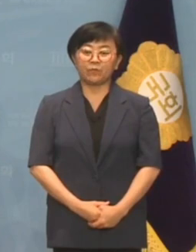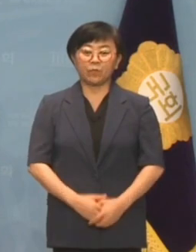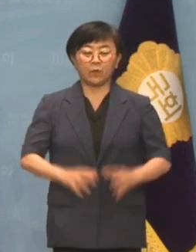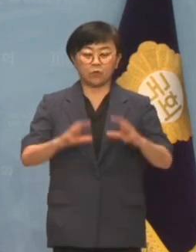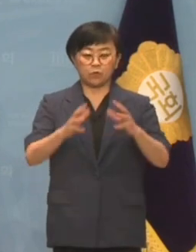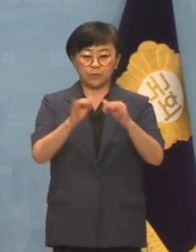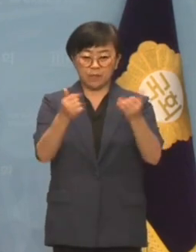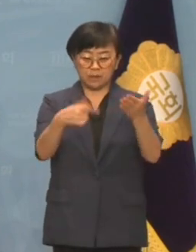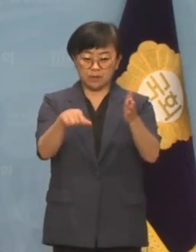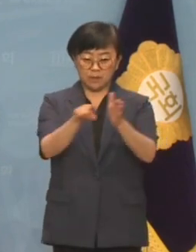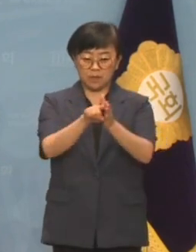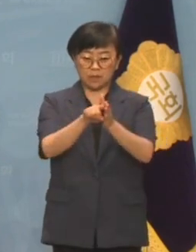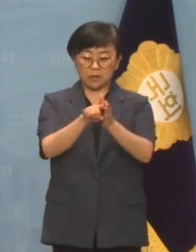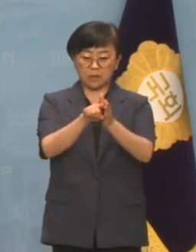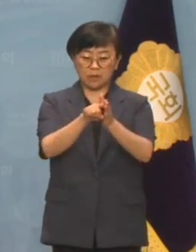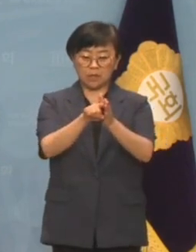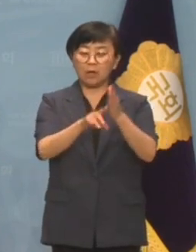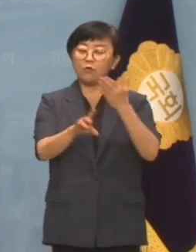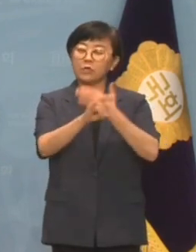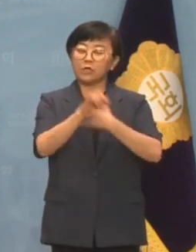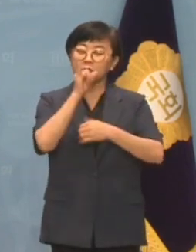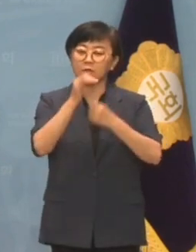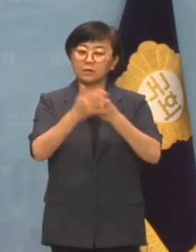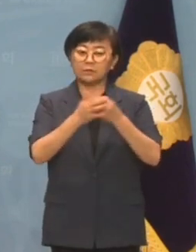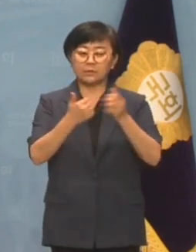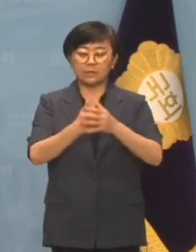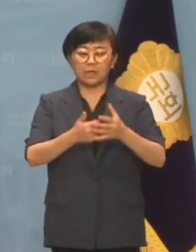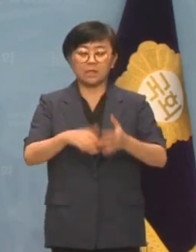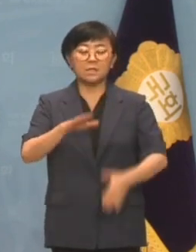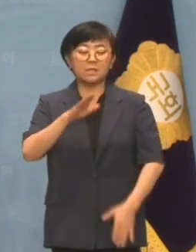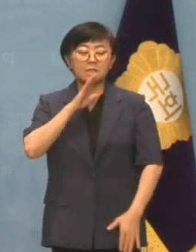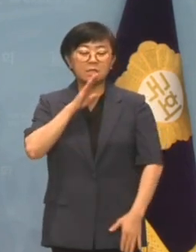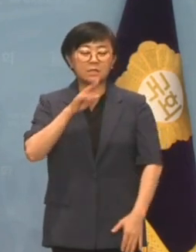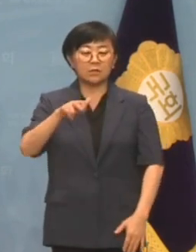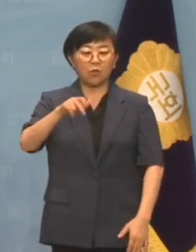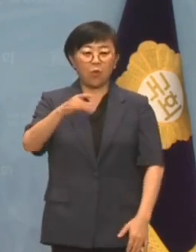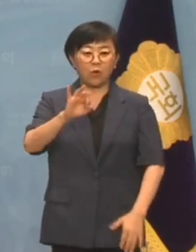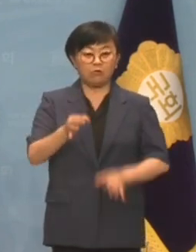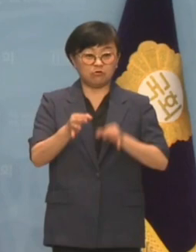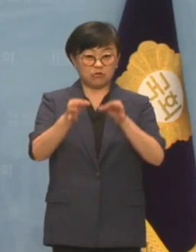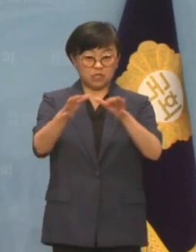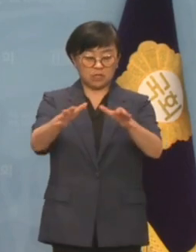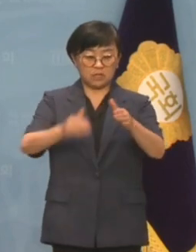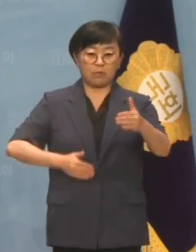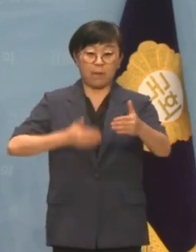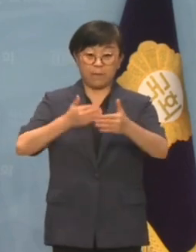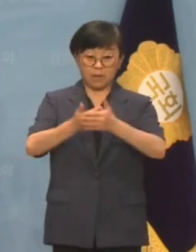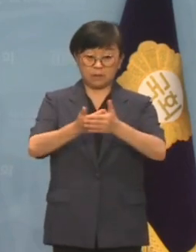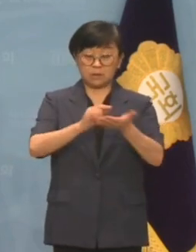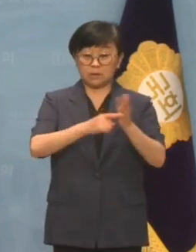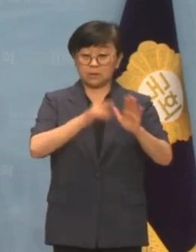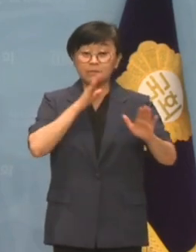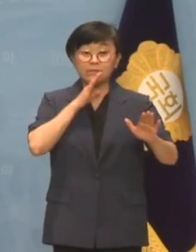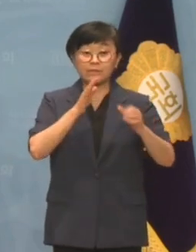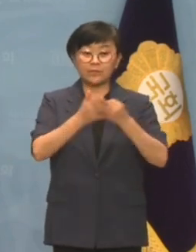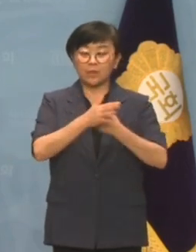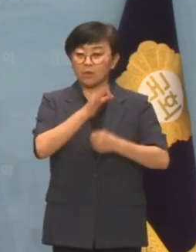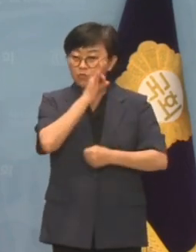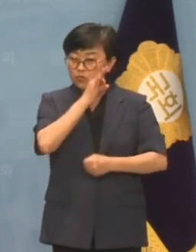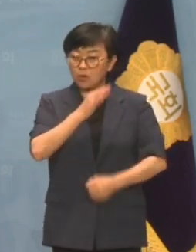국민을 위하는 적 온갖 위선을 떨었지만 수십억대 코인 투기로 자기 배만 불린 것이 드러났는데도